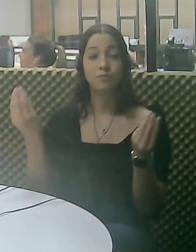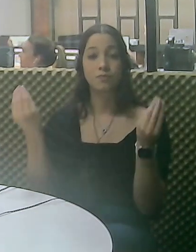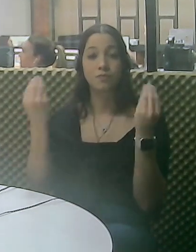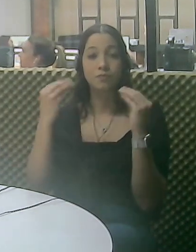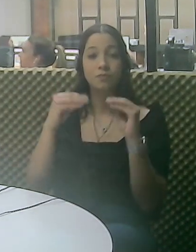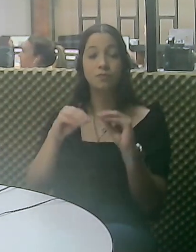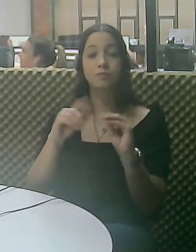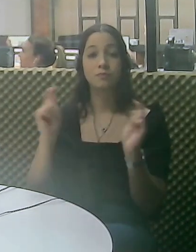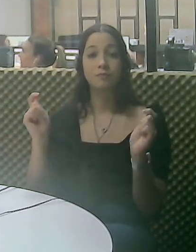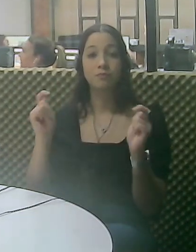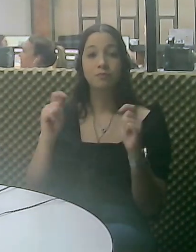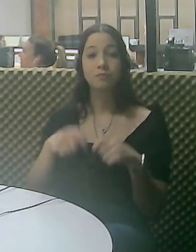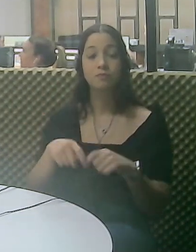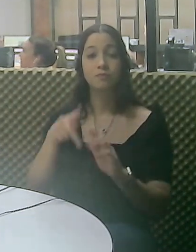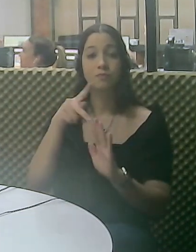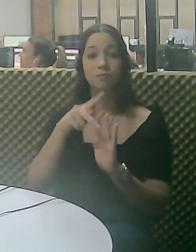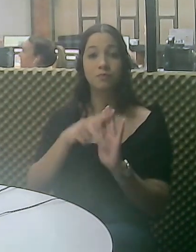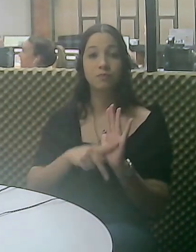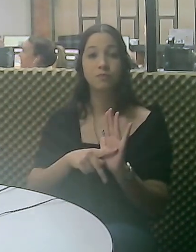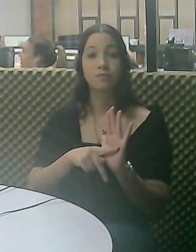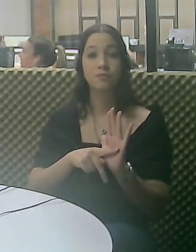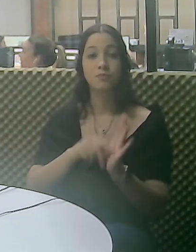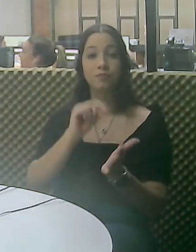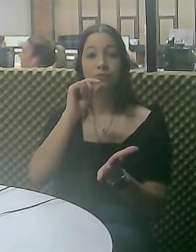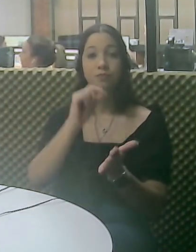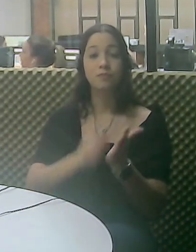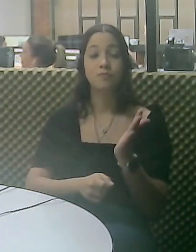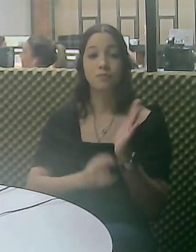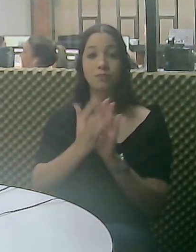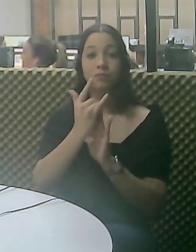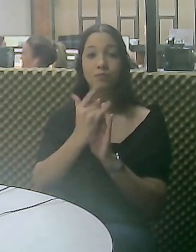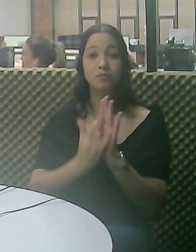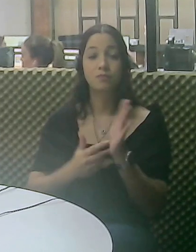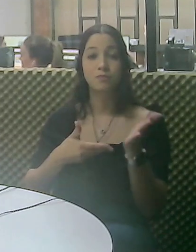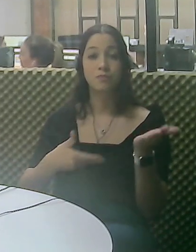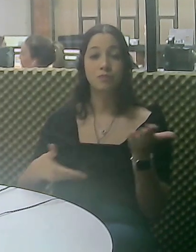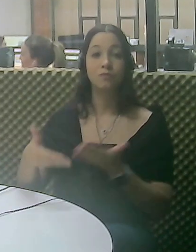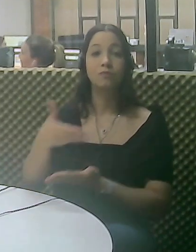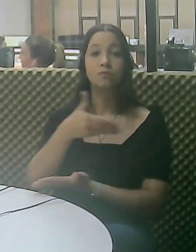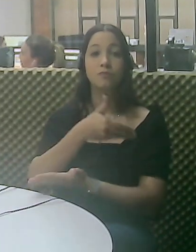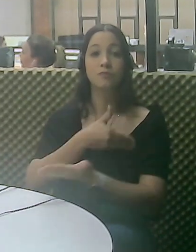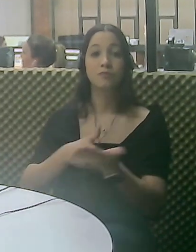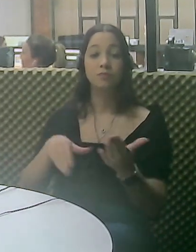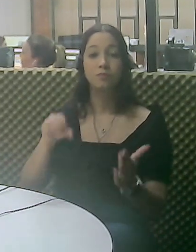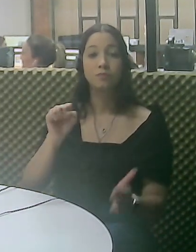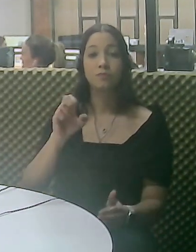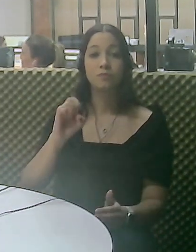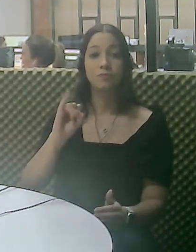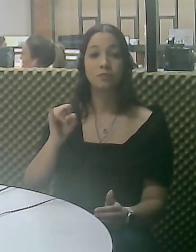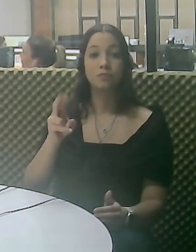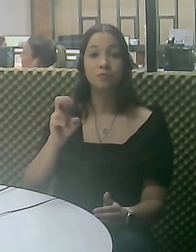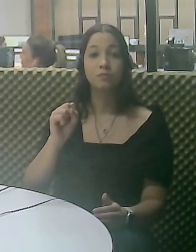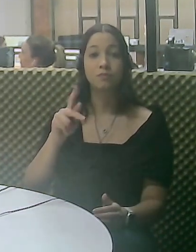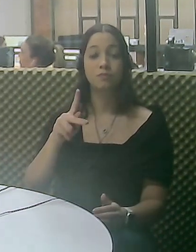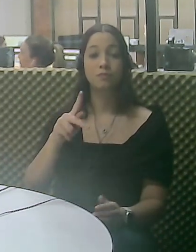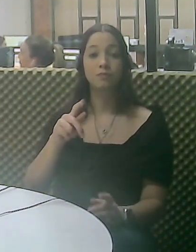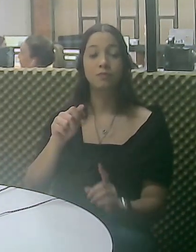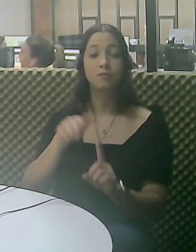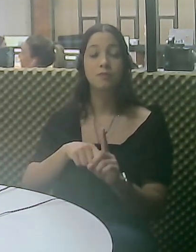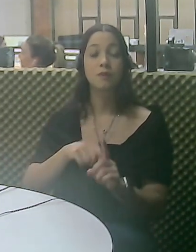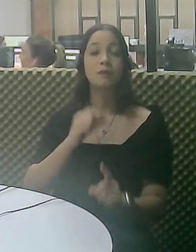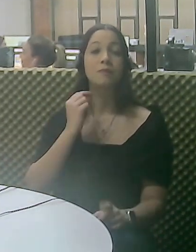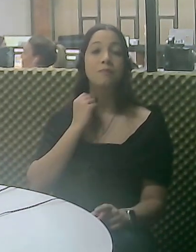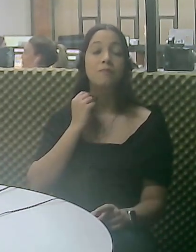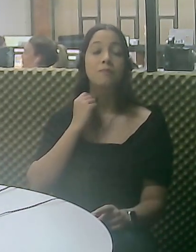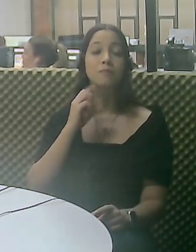contar com a ação nesta modalidade. A implementação efetiva do programa será possível após a assinatura de termo de cooperação